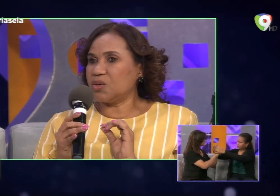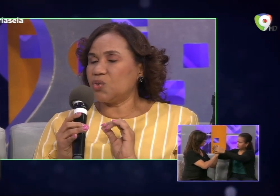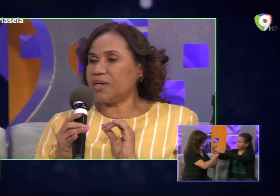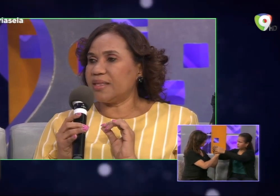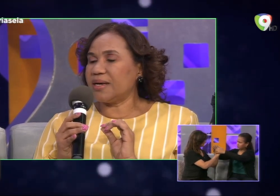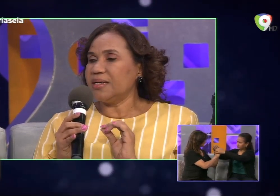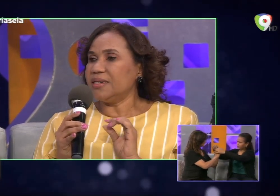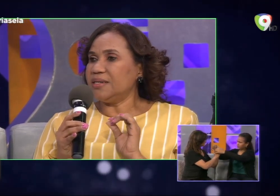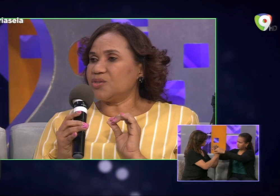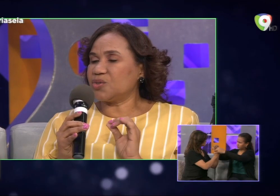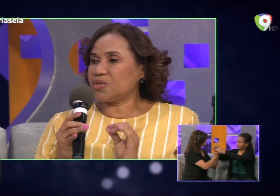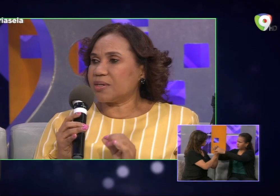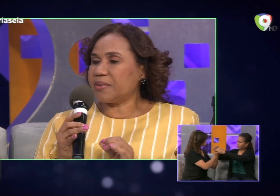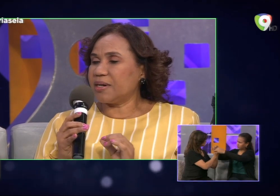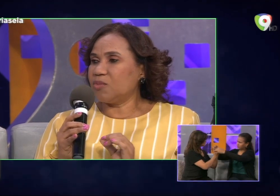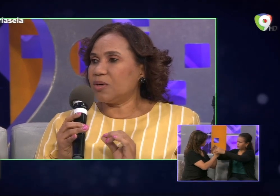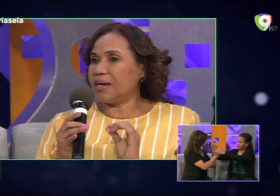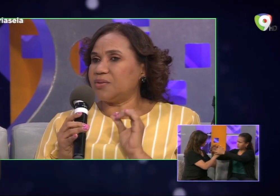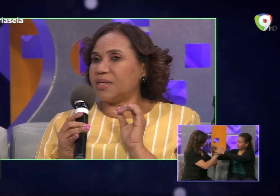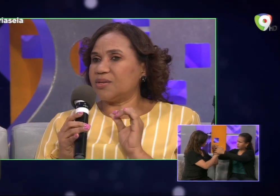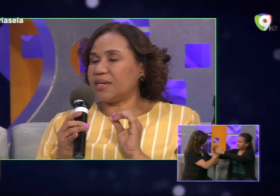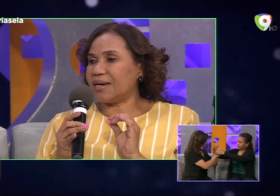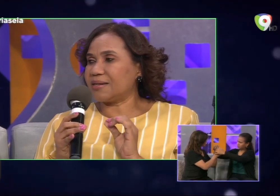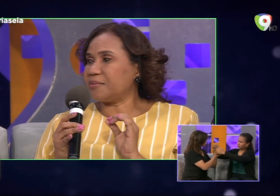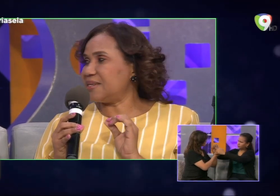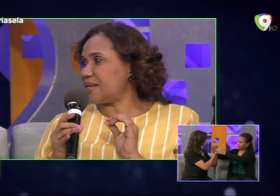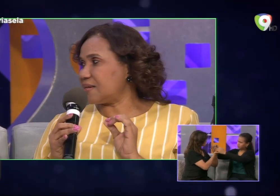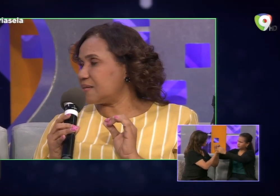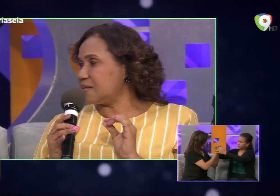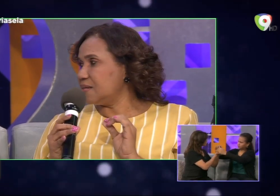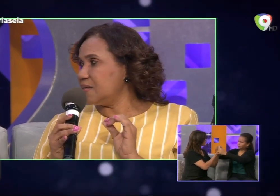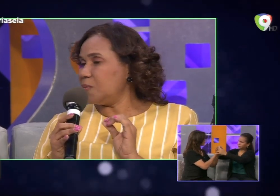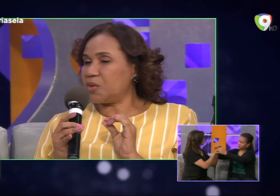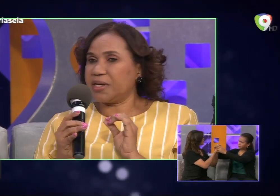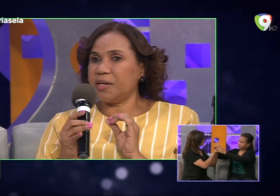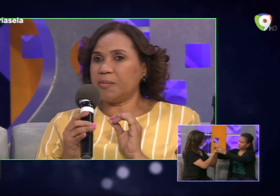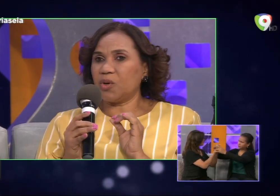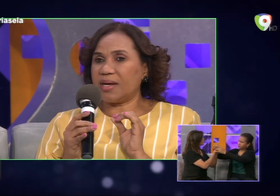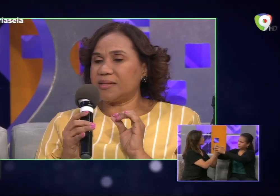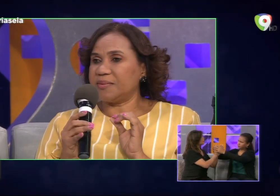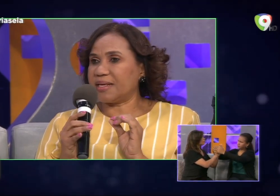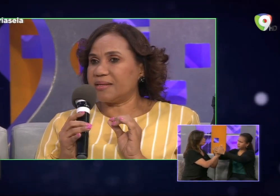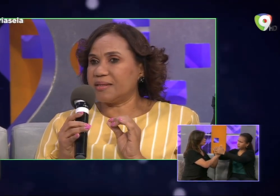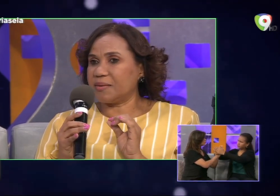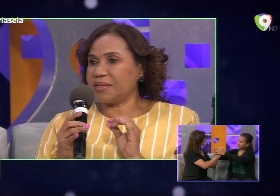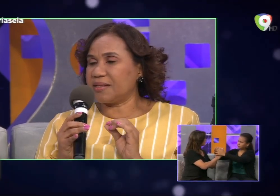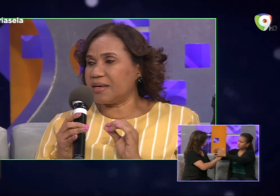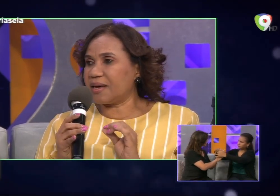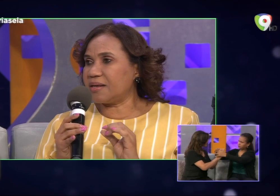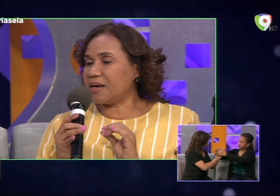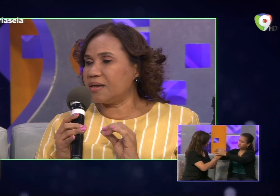incluida y nosotros trabajamos ayudándole a rehabilitarse por ejemplo actividades de la vida diaria